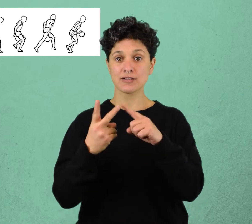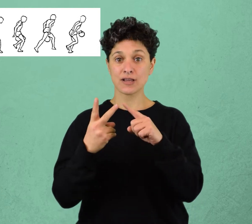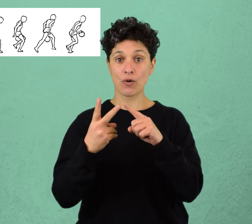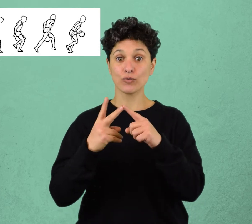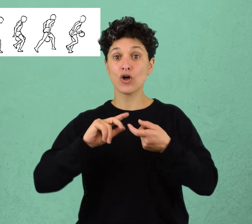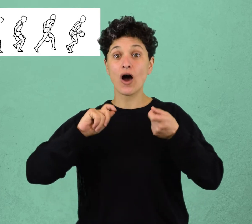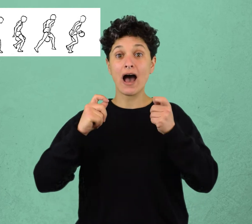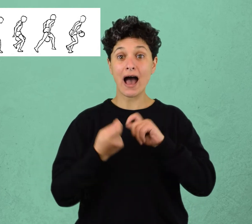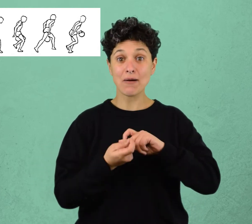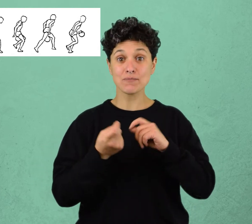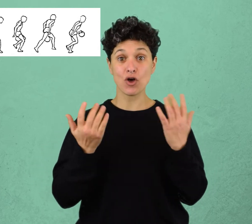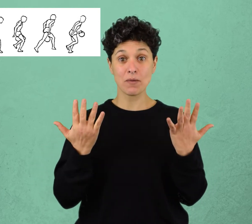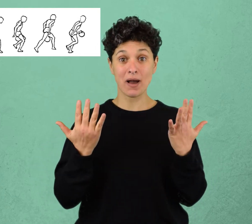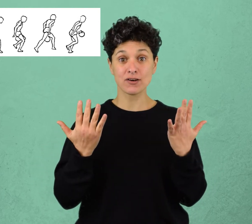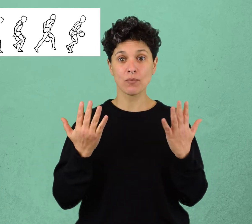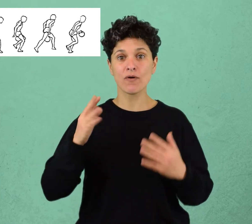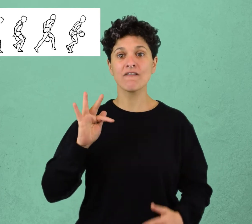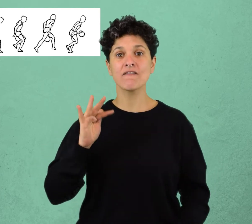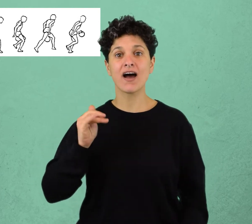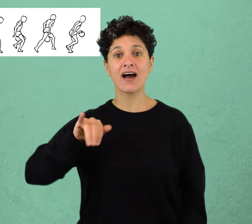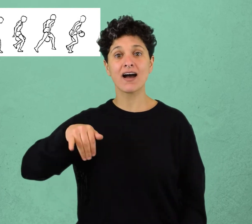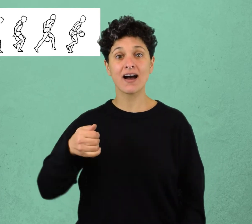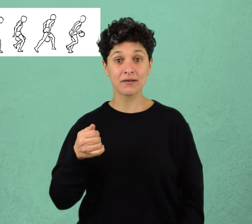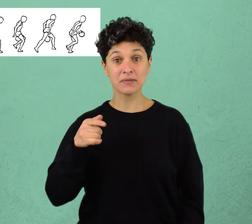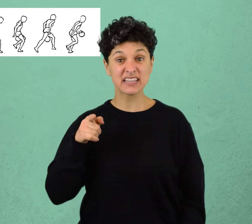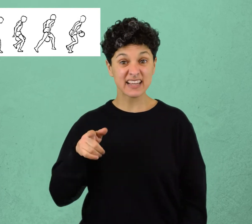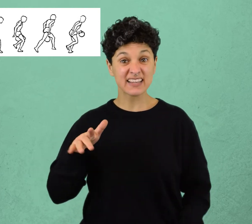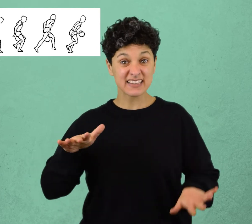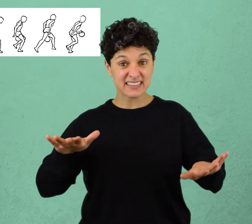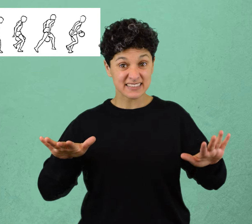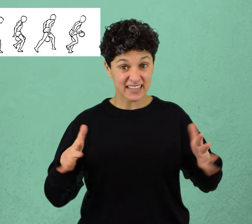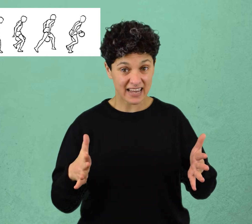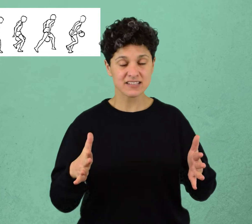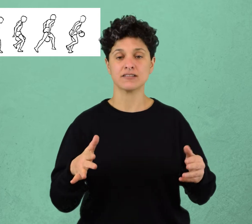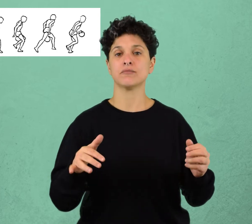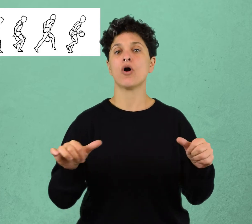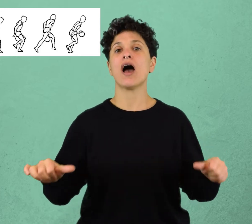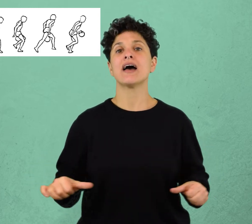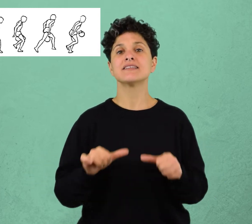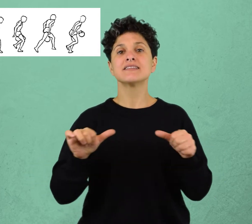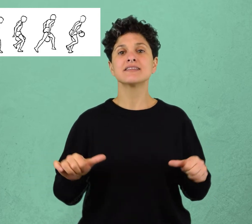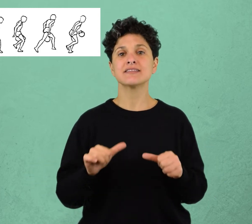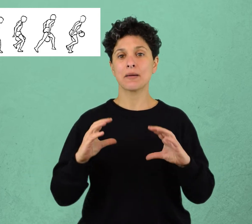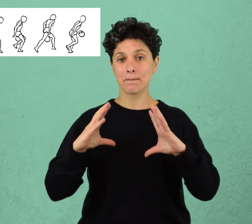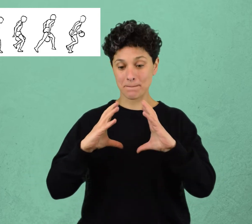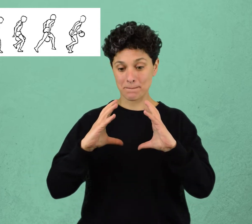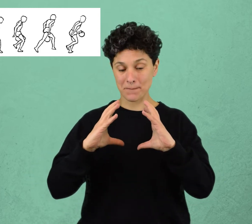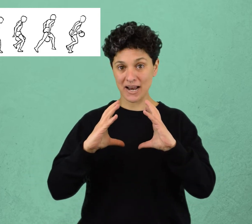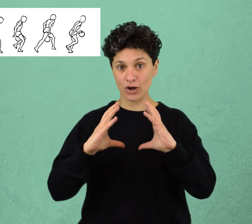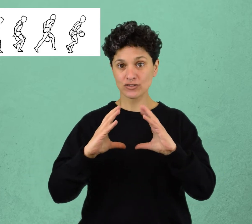Cambio de mano por faja. En este caso el cambio se hace por detrás del cuerpo con el